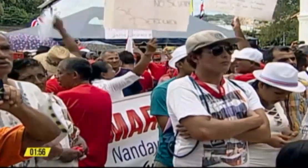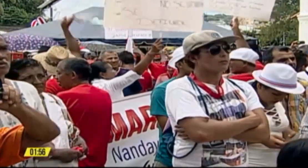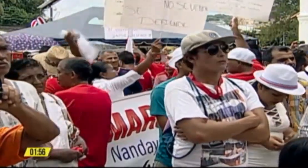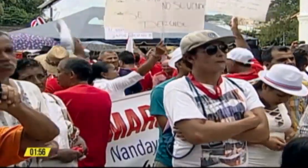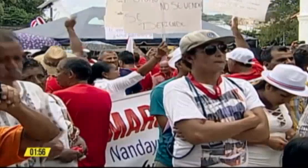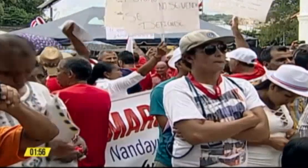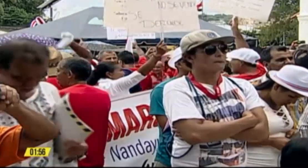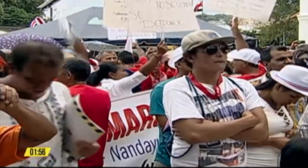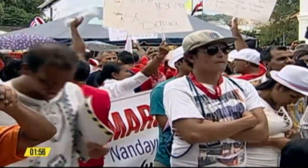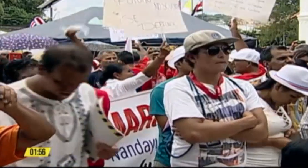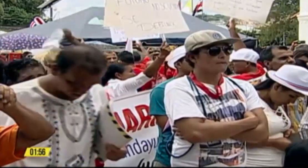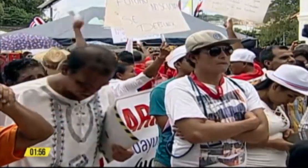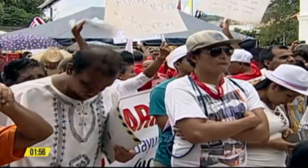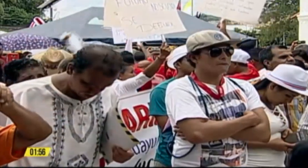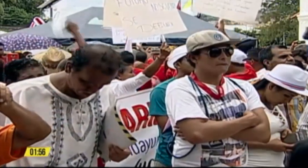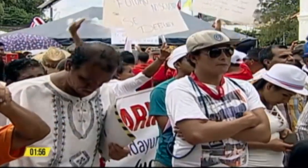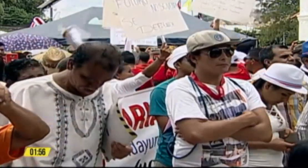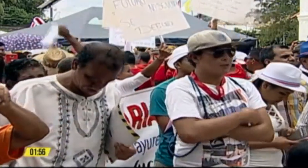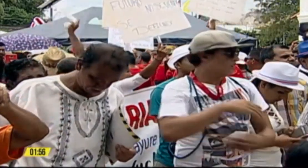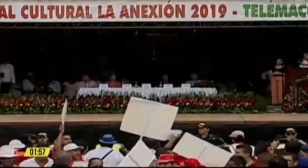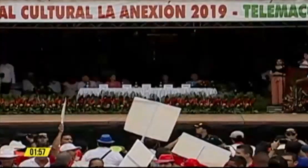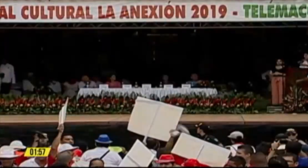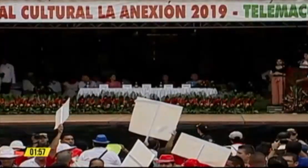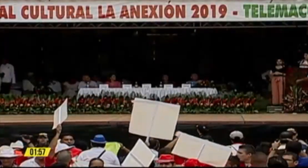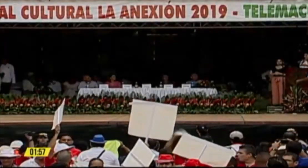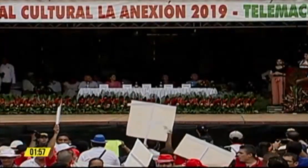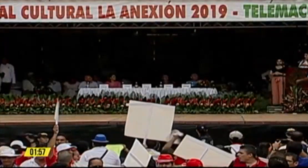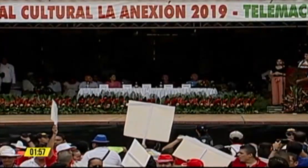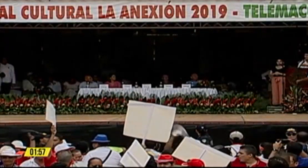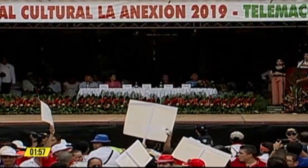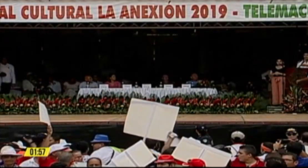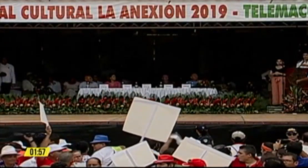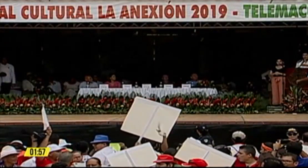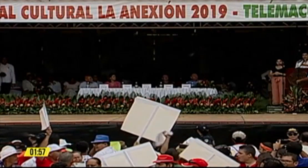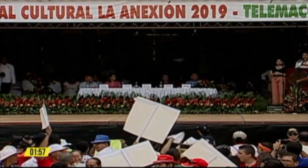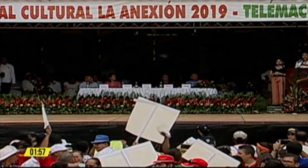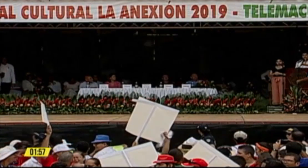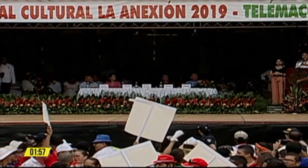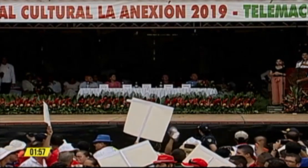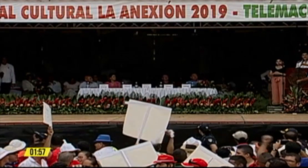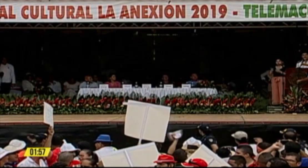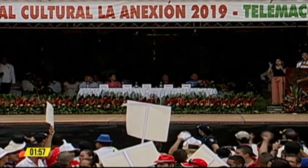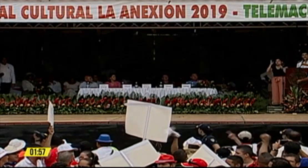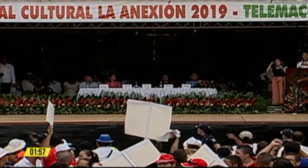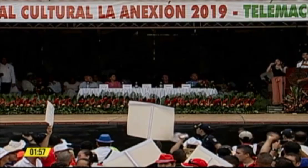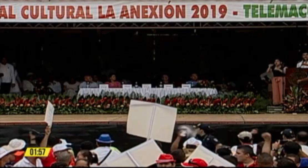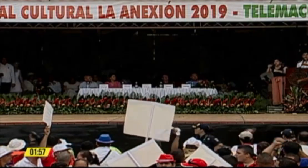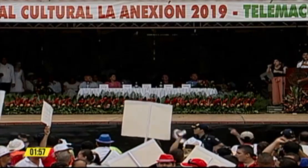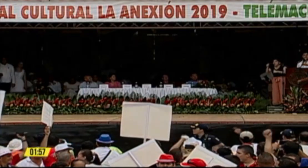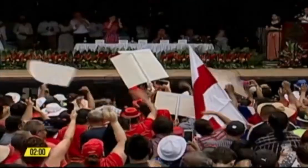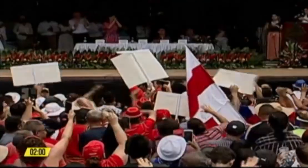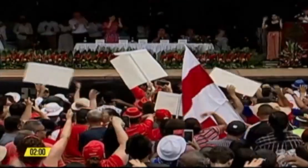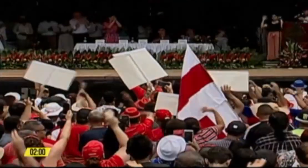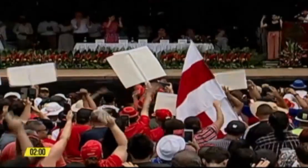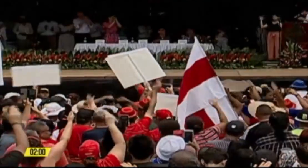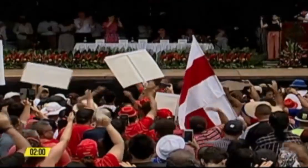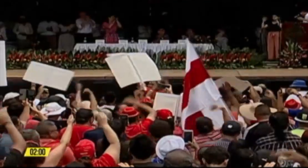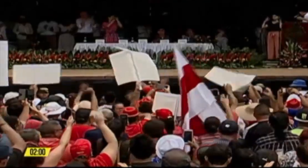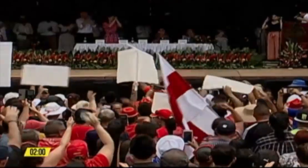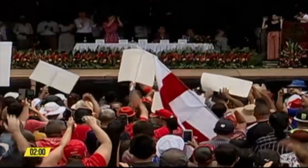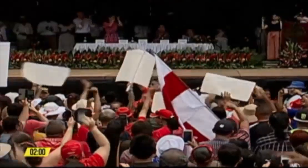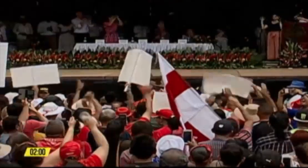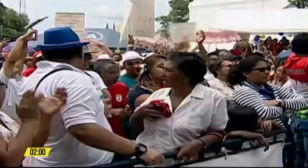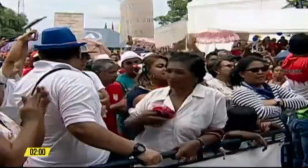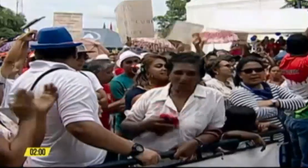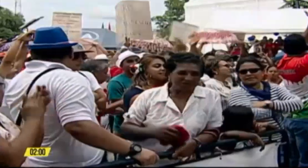protesta, el presidente Carlos Alvarado logró terminar su discurso diciendo a sus detractores que no lo detendrán. Alvarado fue interrumpido en